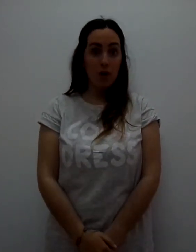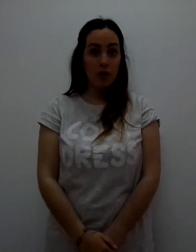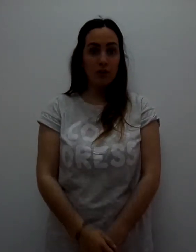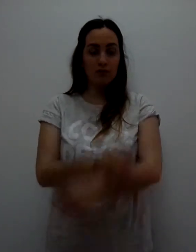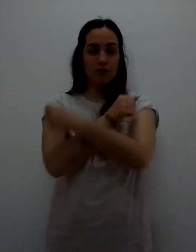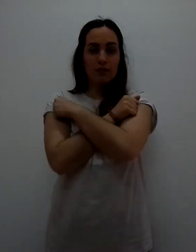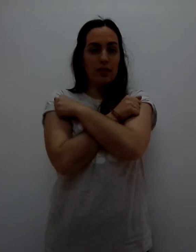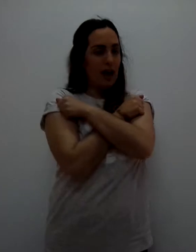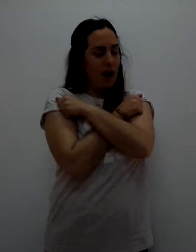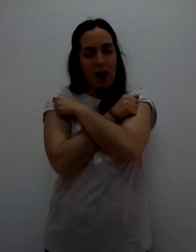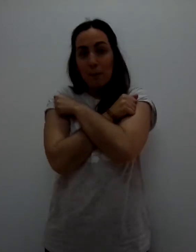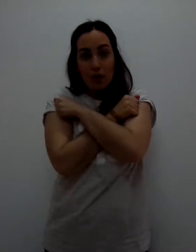Amor, amor,